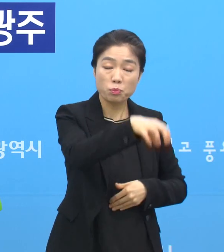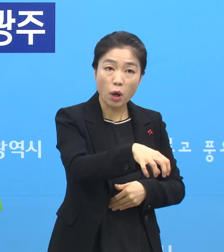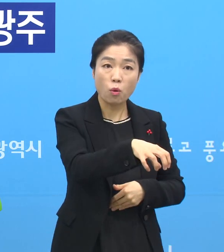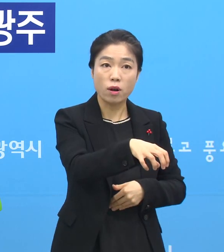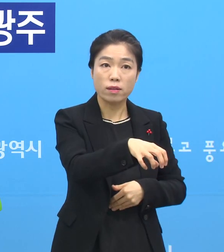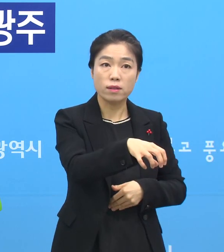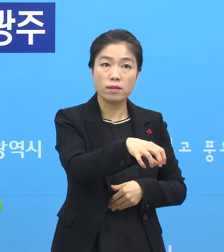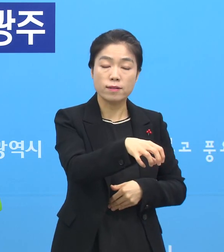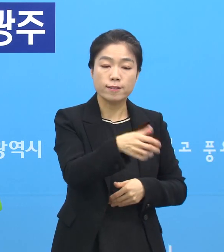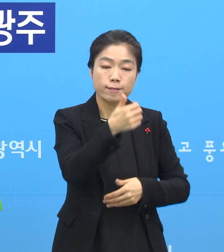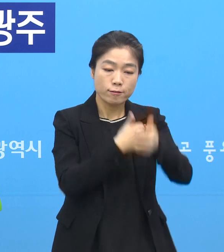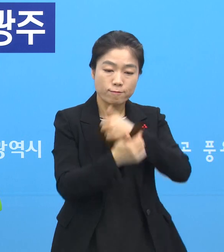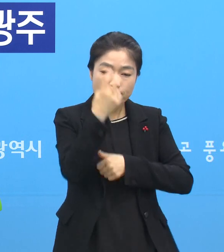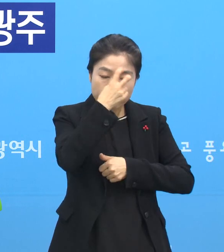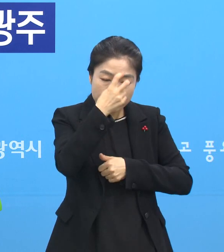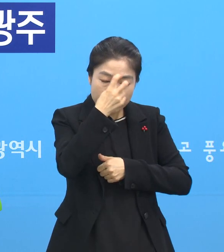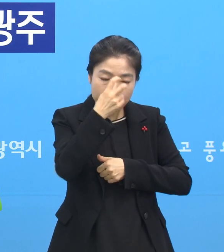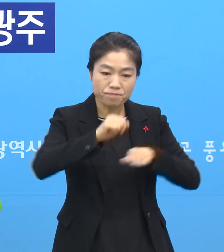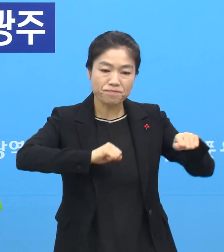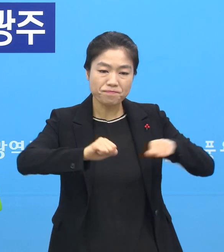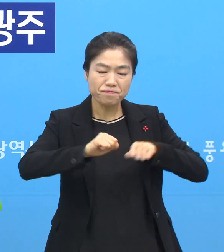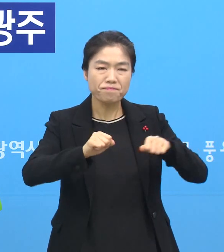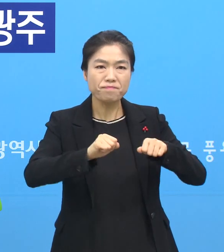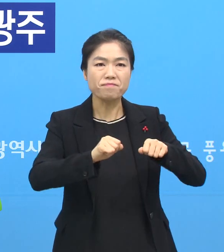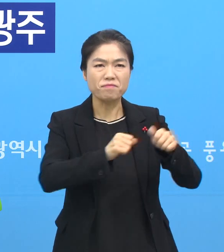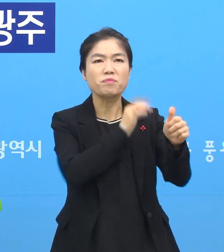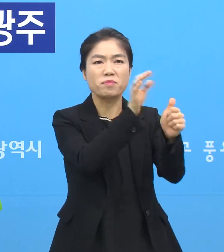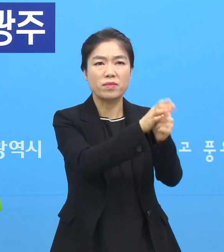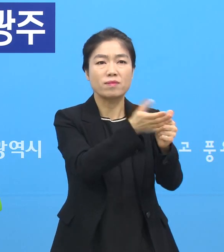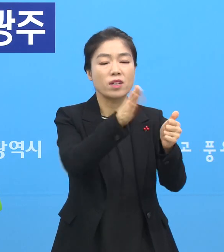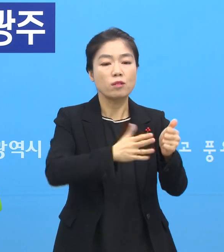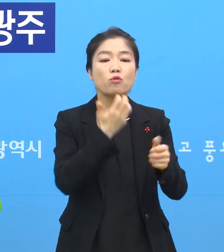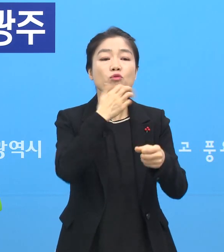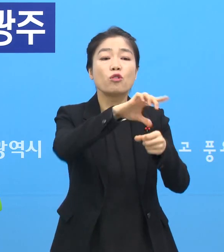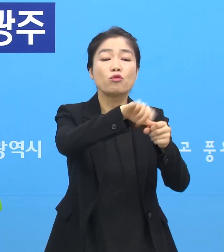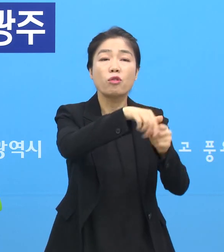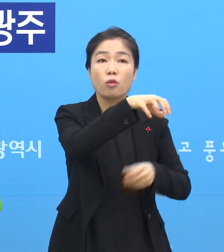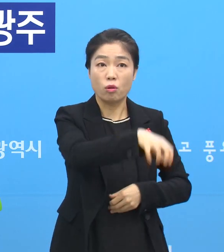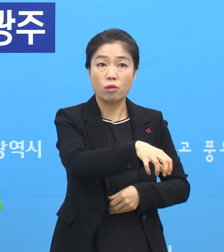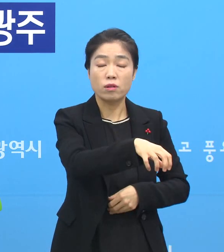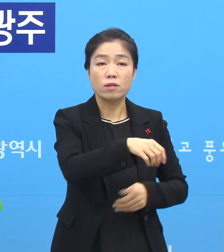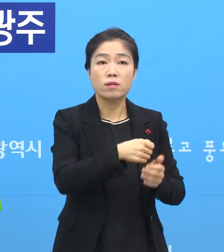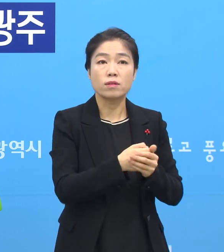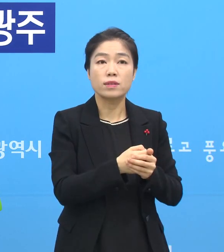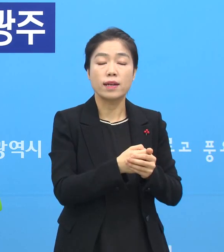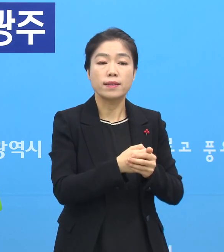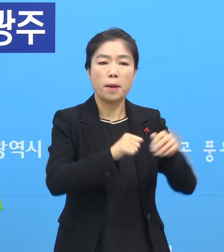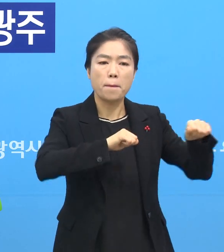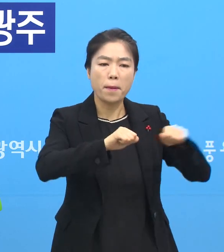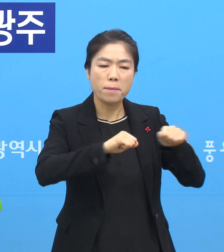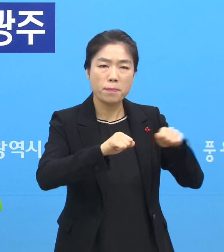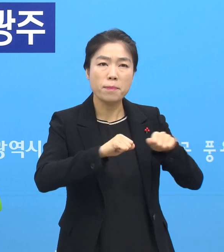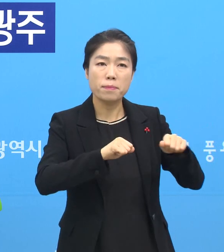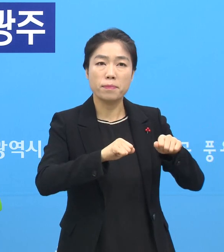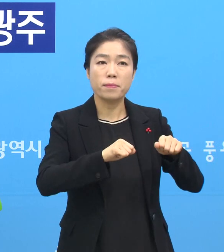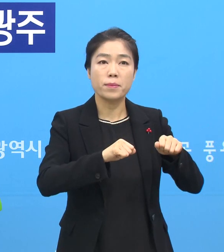역학조사팀이 대응하는 걸로 했었는데 특히 수도권 지역 같은 경우 대응이